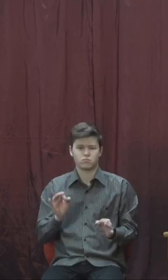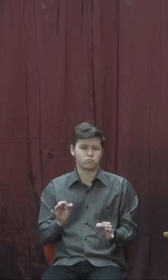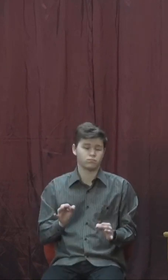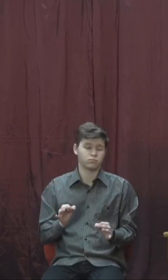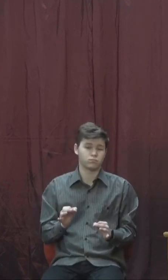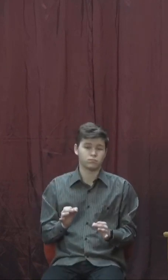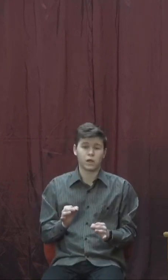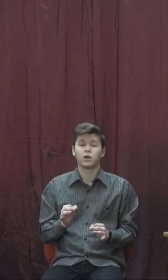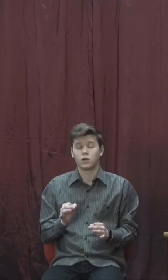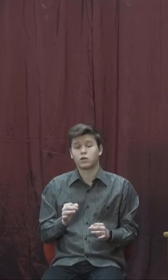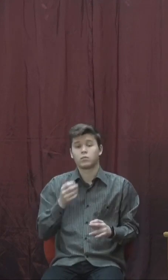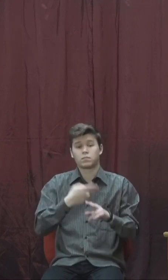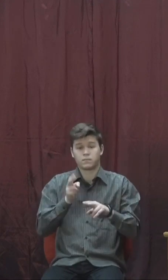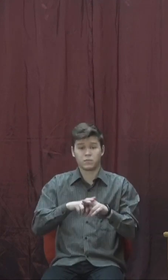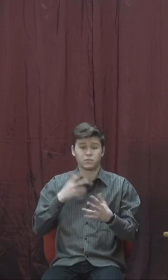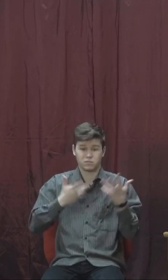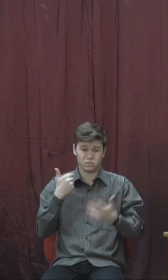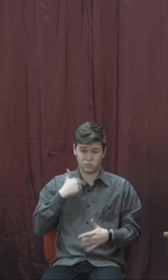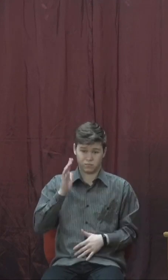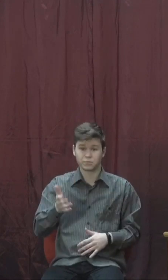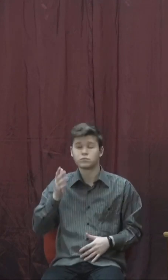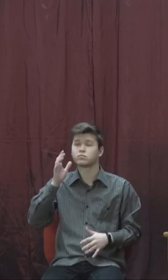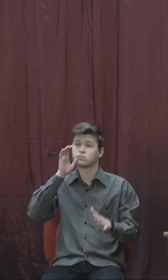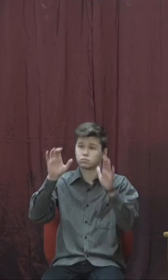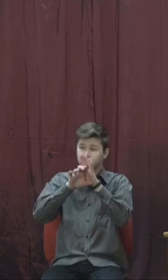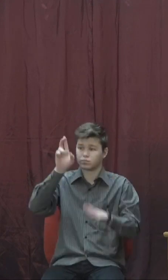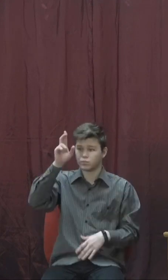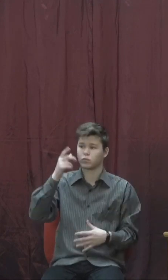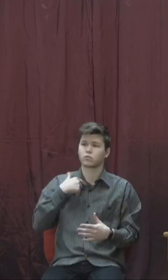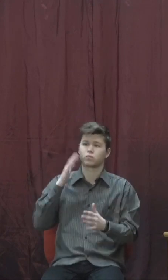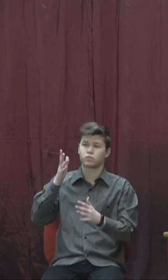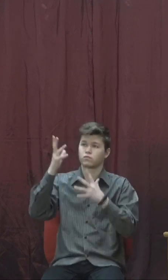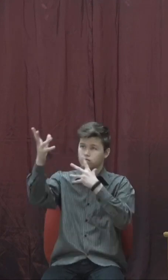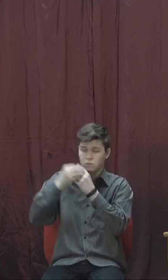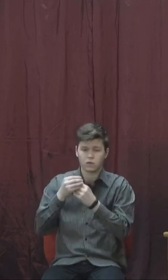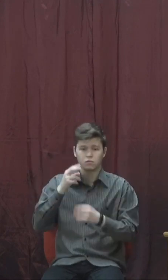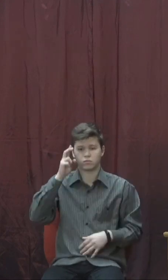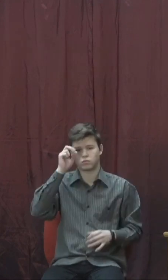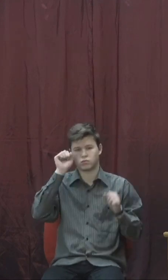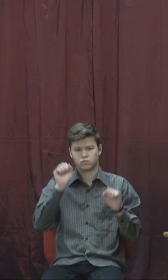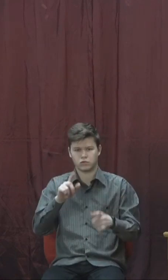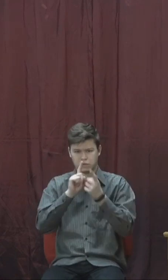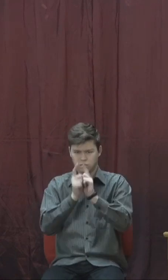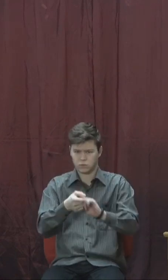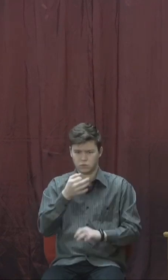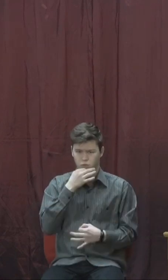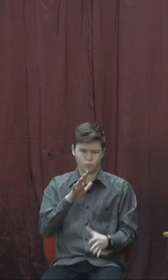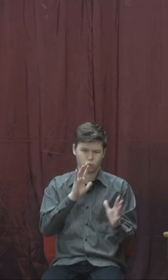І тоді Бог зробить навіть оці небезпеки, тісноти, перетворить у мир.